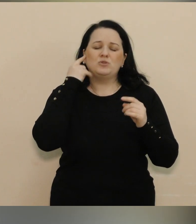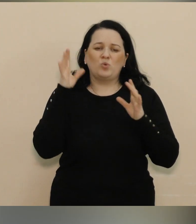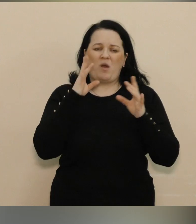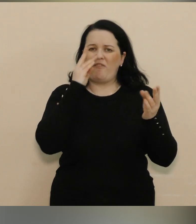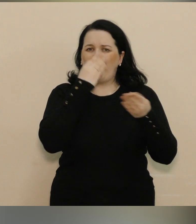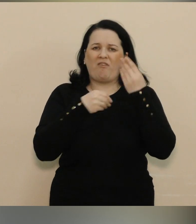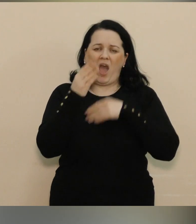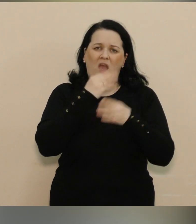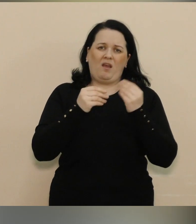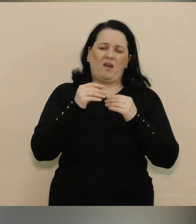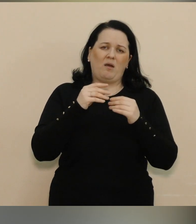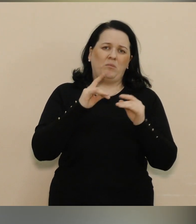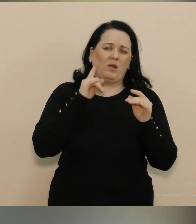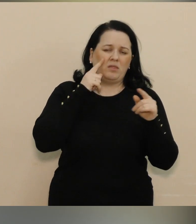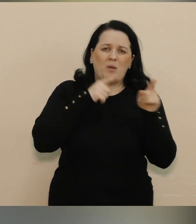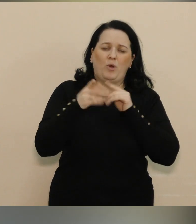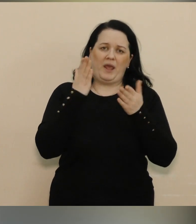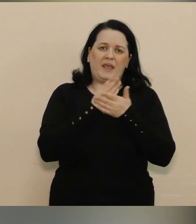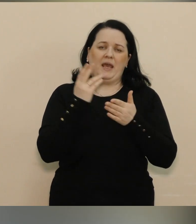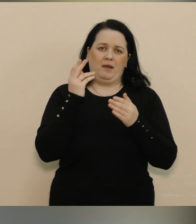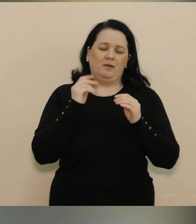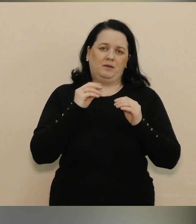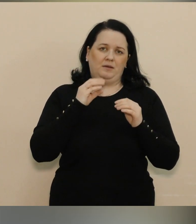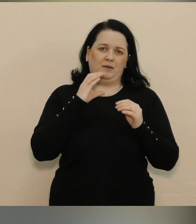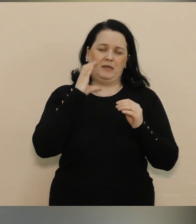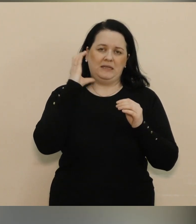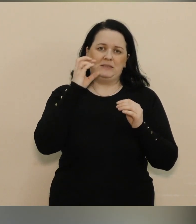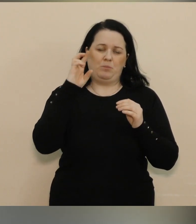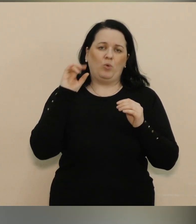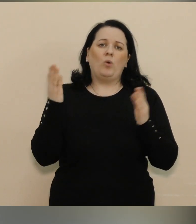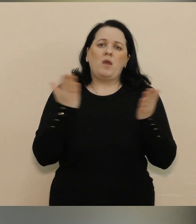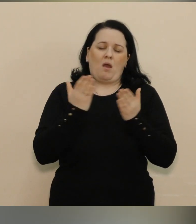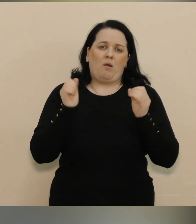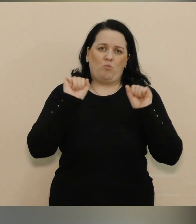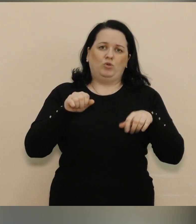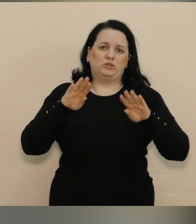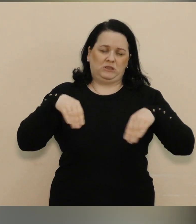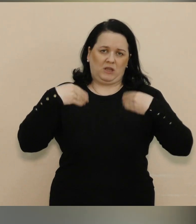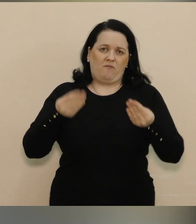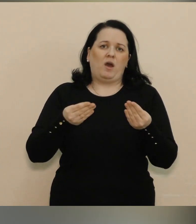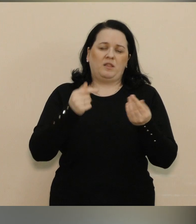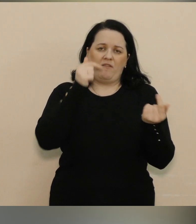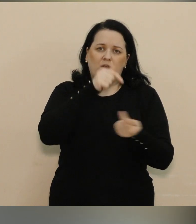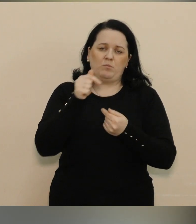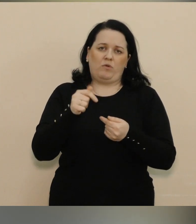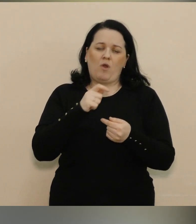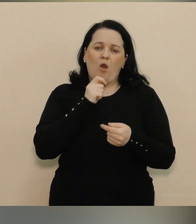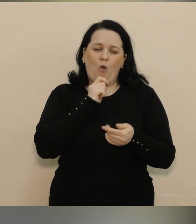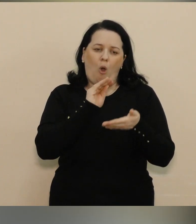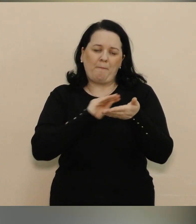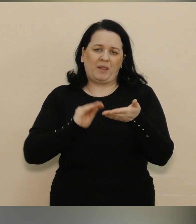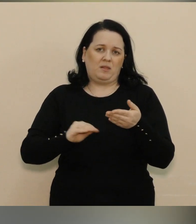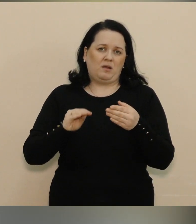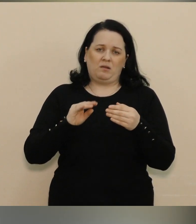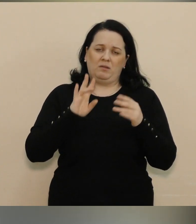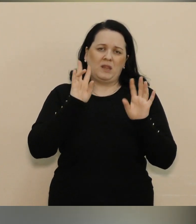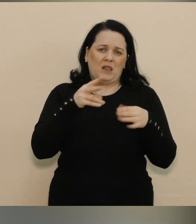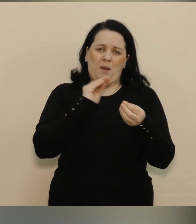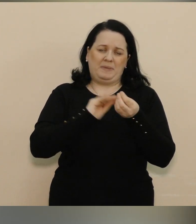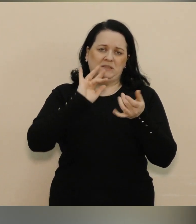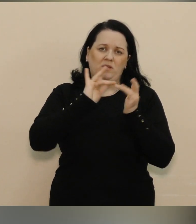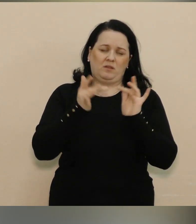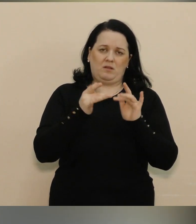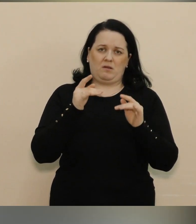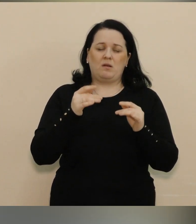для цього військова цивільна адміністрація і органи місцевого самоврядування, які можуть давати відповідні коментарі. Якщо ми навіть